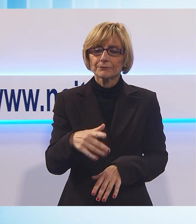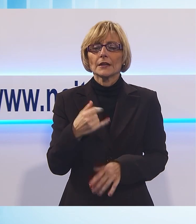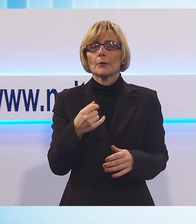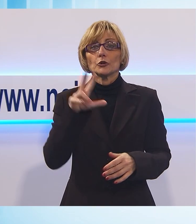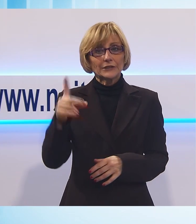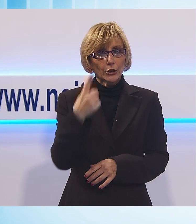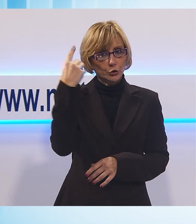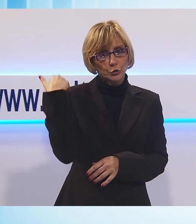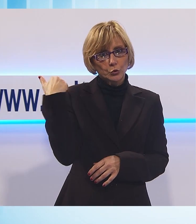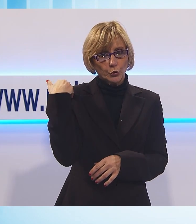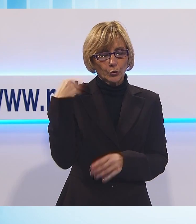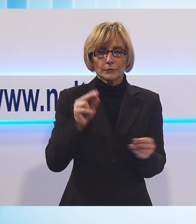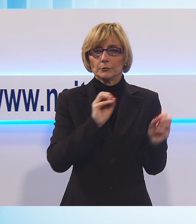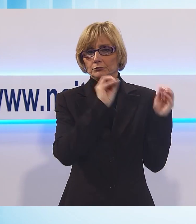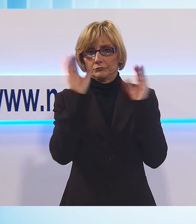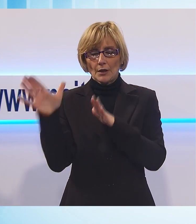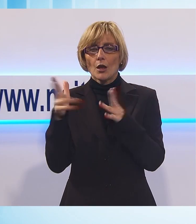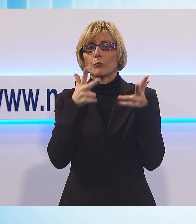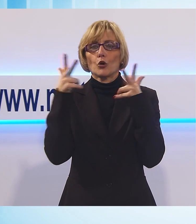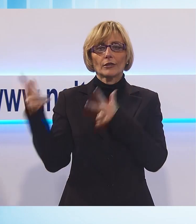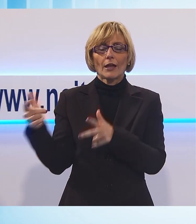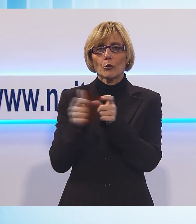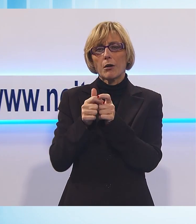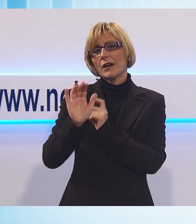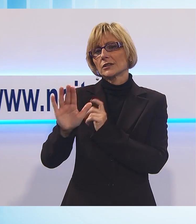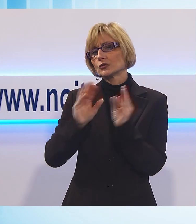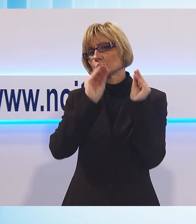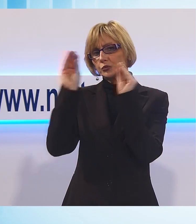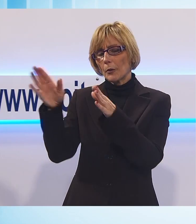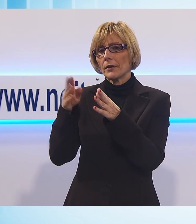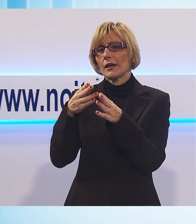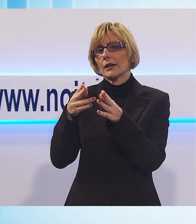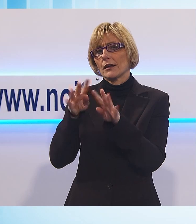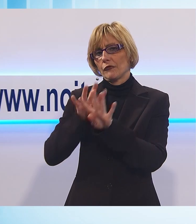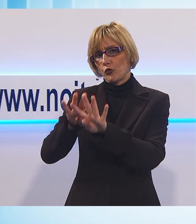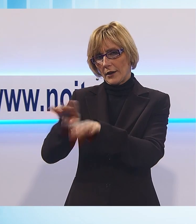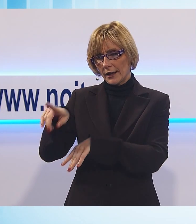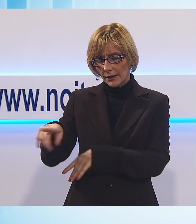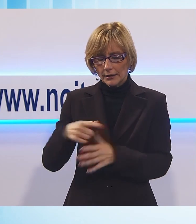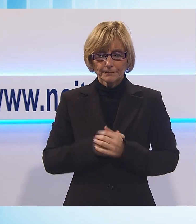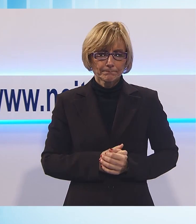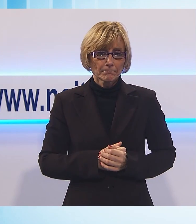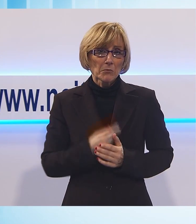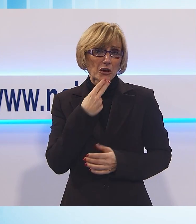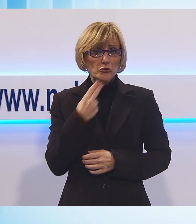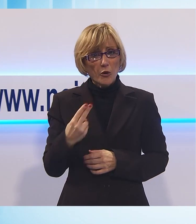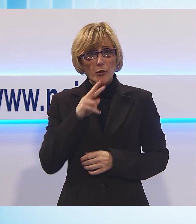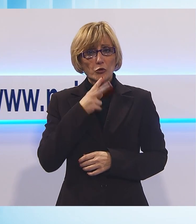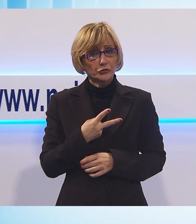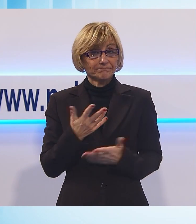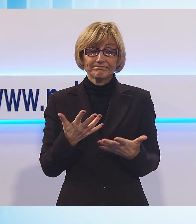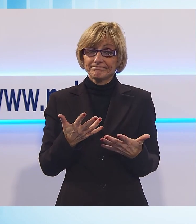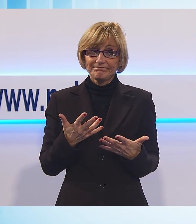Generalmente chi muore in carcere non ha nome, né prima né dopo, se non per i propri familiari e generalmente basta una vita